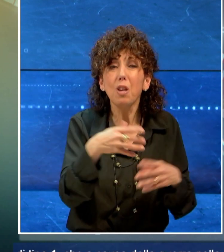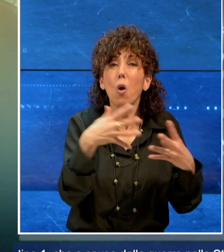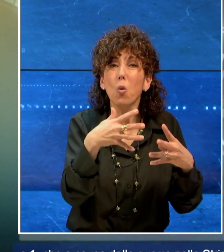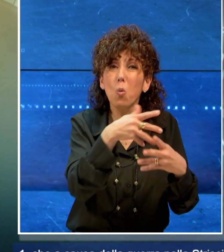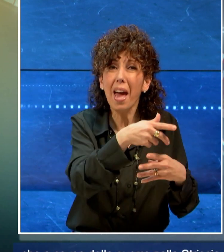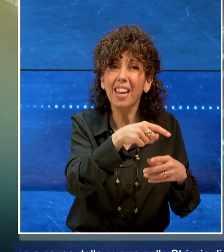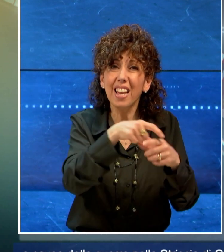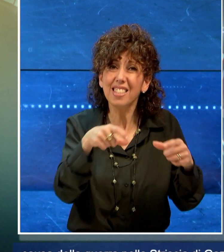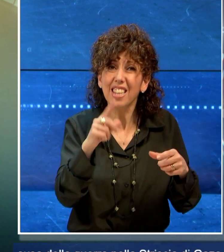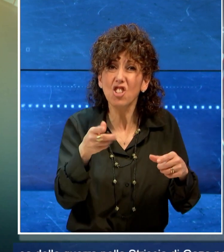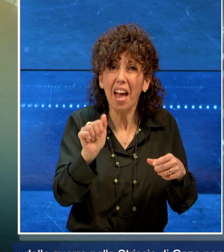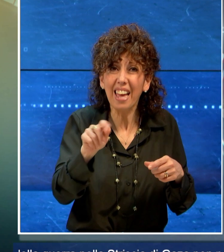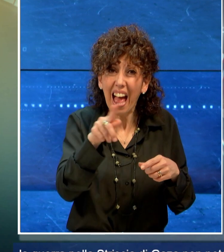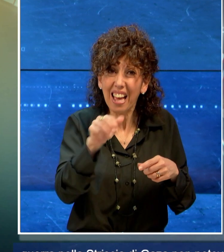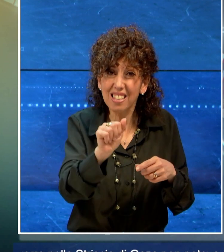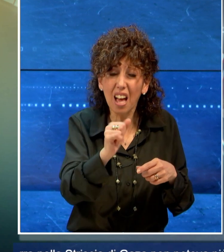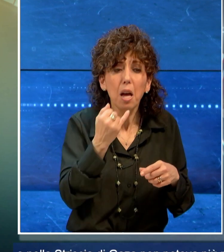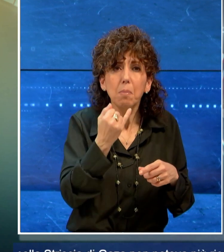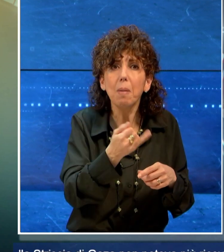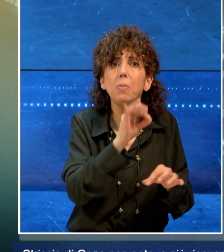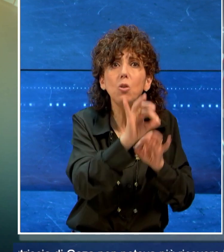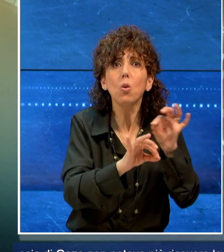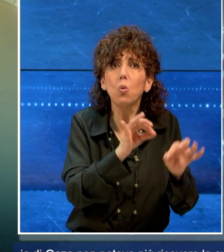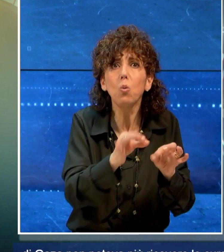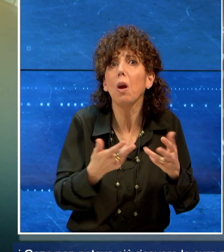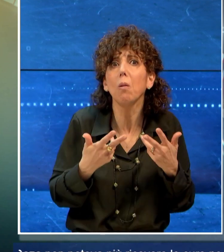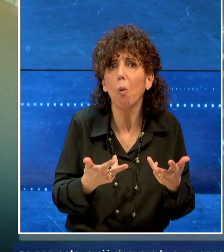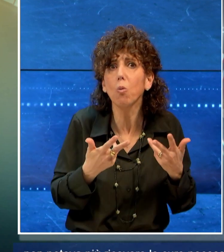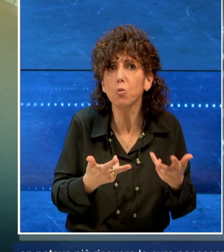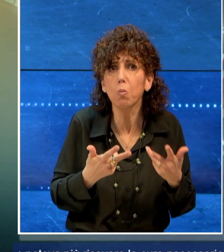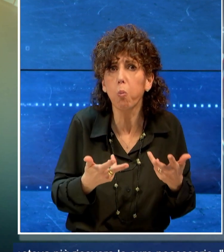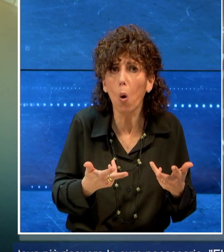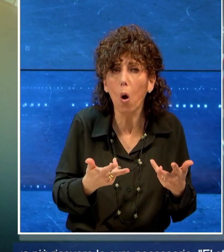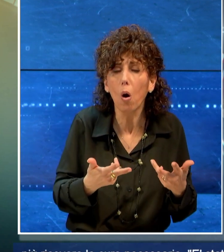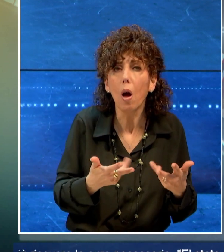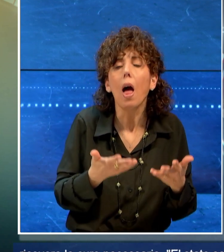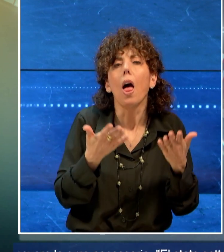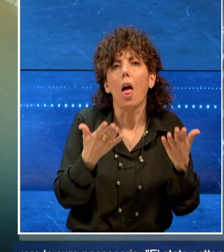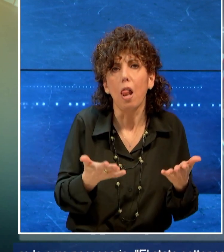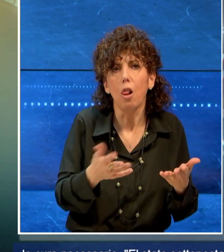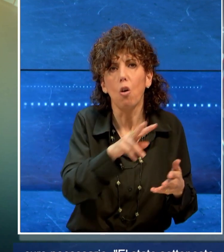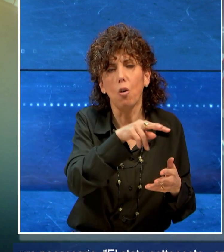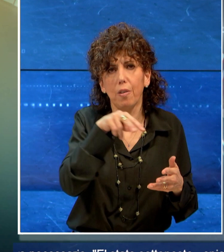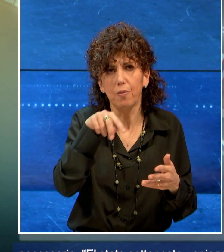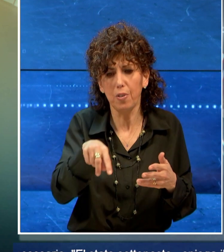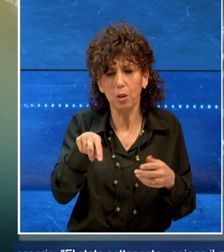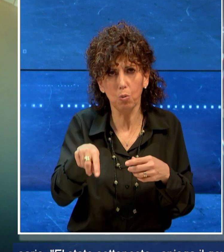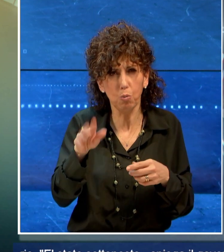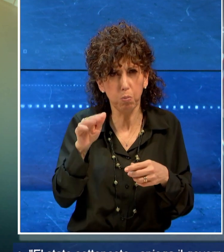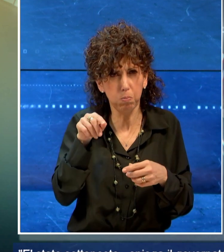nella striscia di Gaza non poteva più ricevere le cure necessarie. E' stato